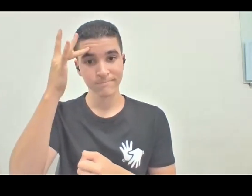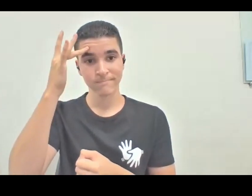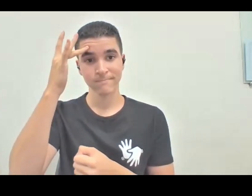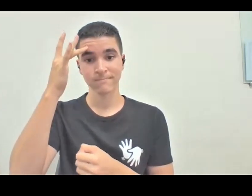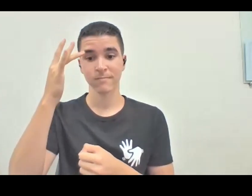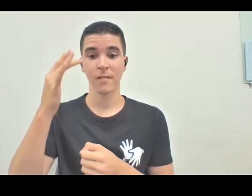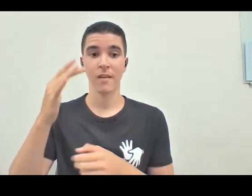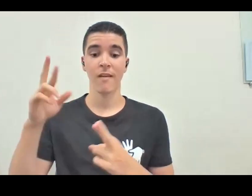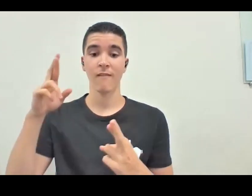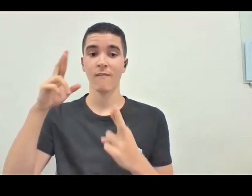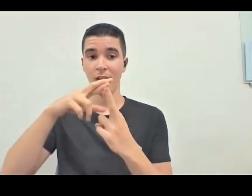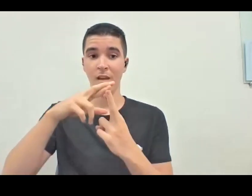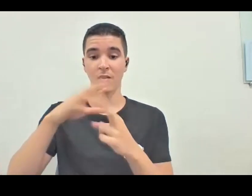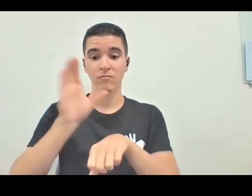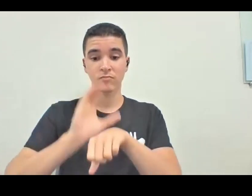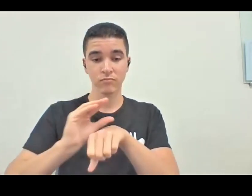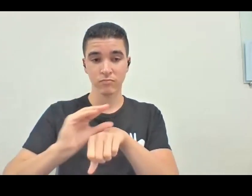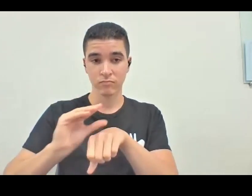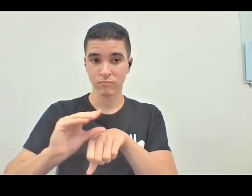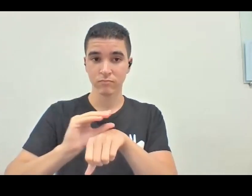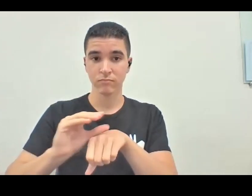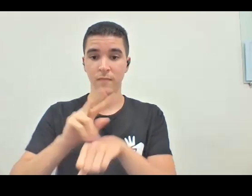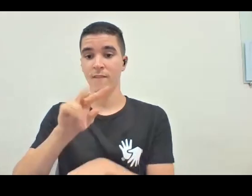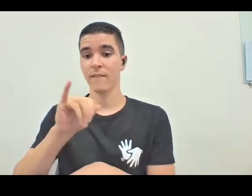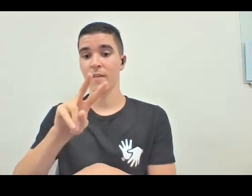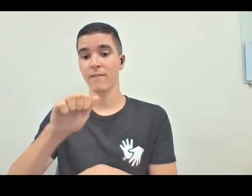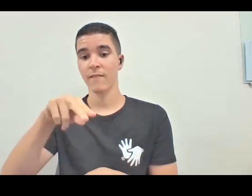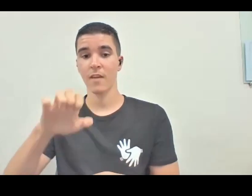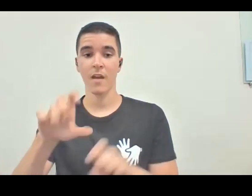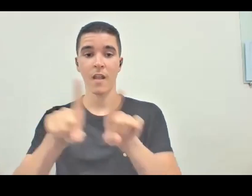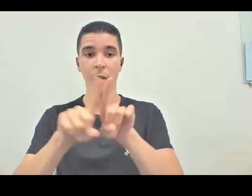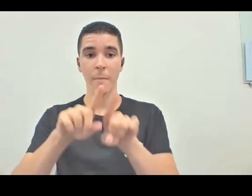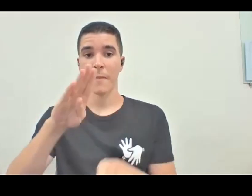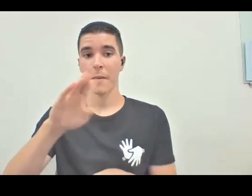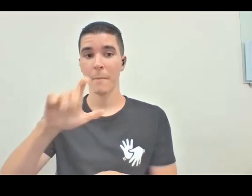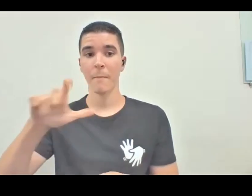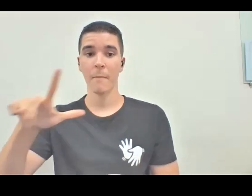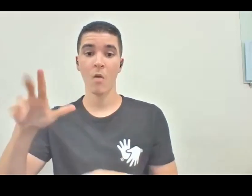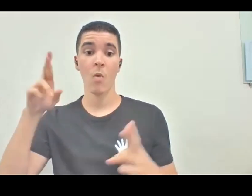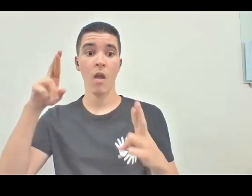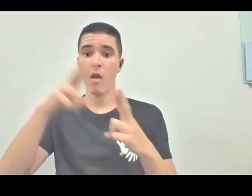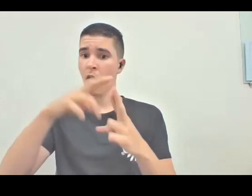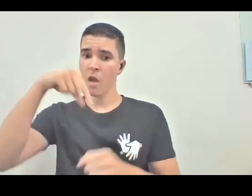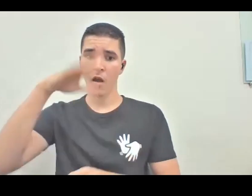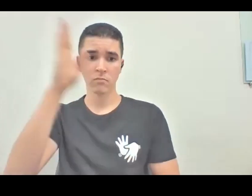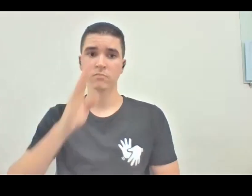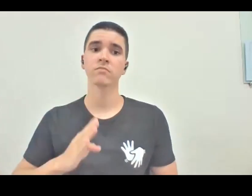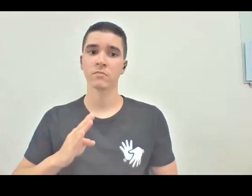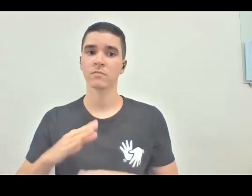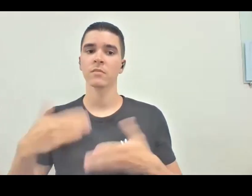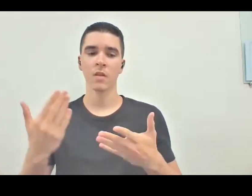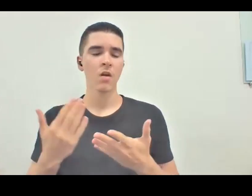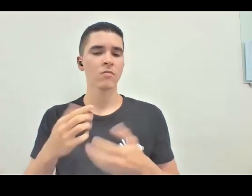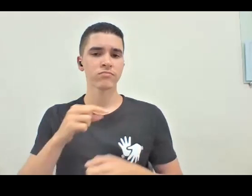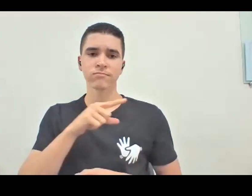referência para esse curso, né, Viviane e Bel, elas são referências no Brasil em relação a essas questões. Então, pioneiras,